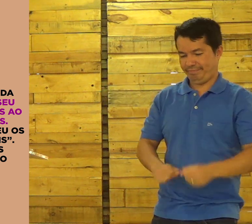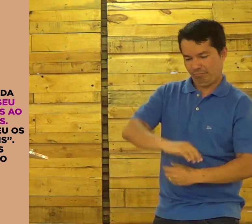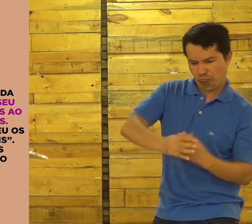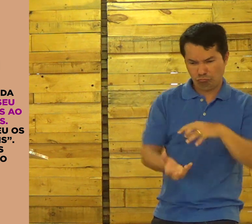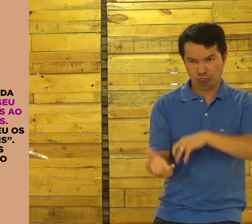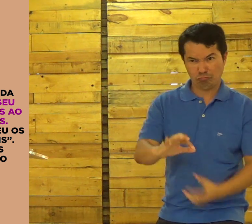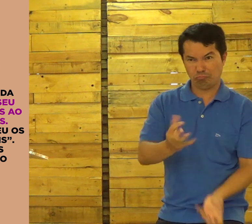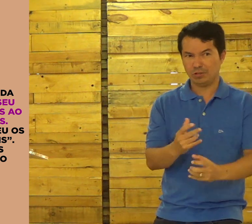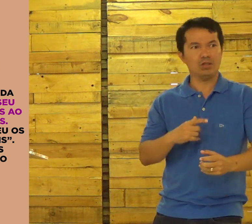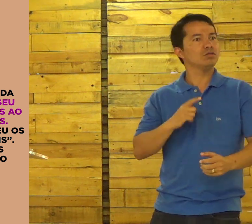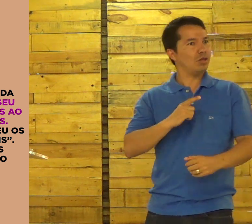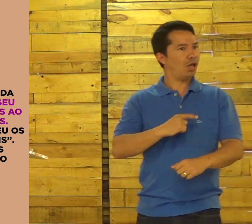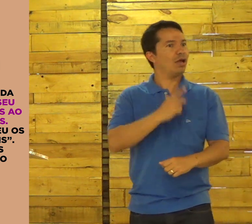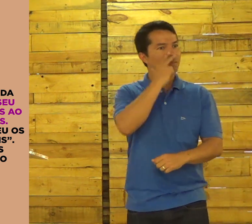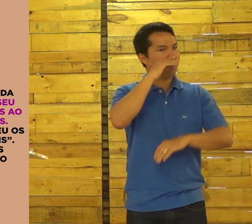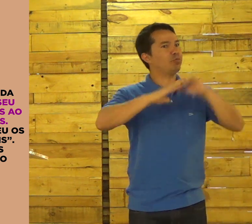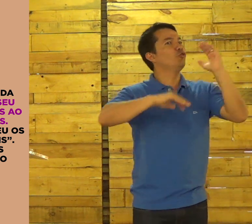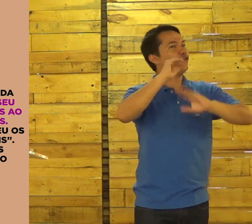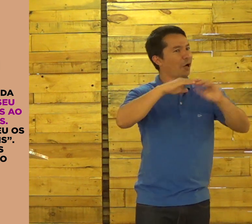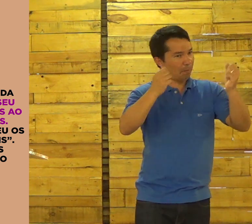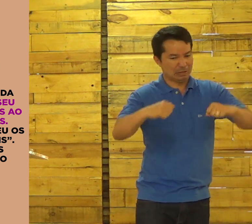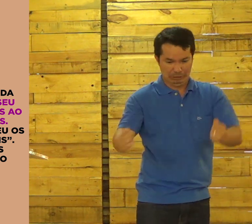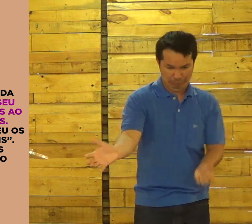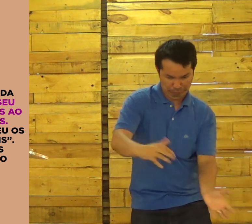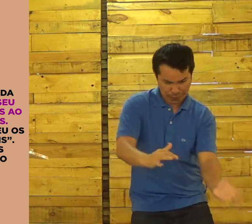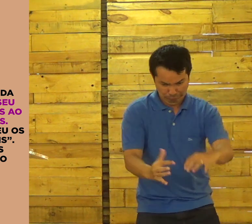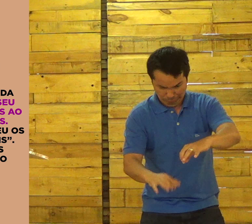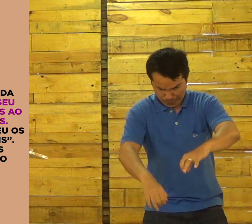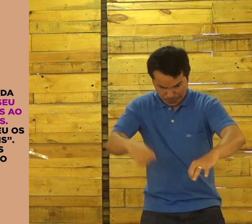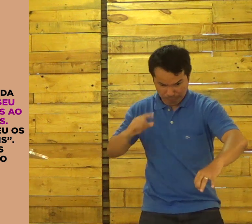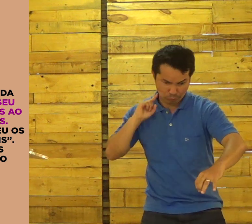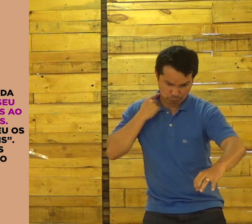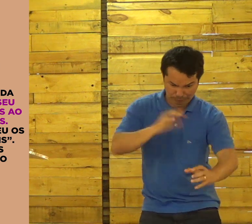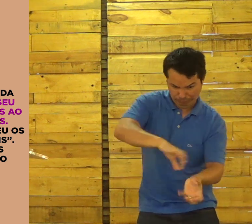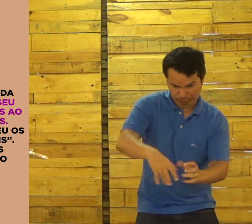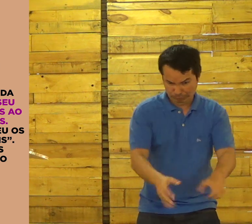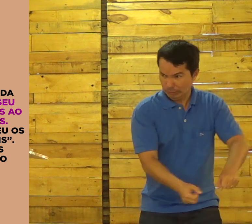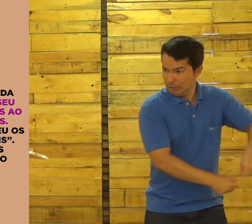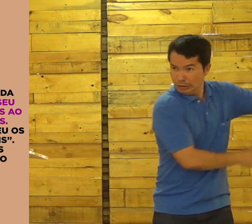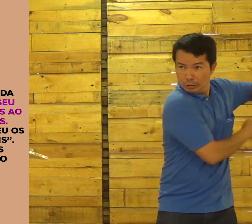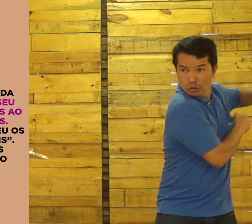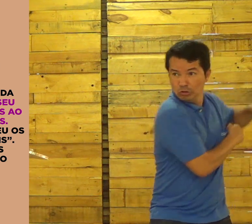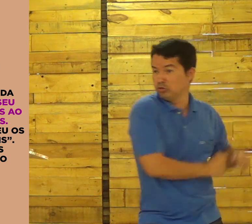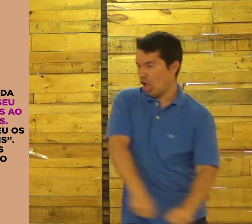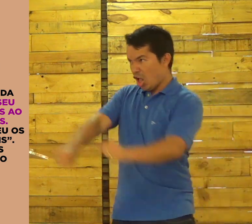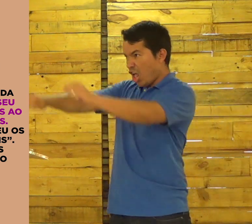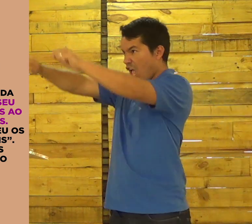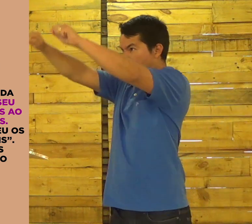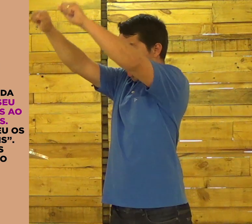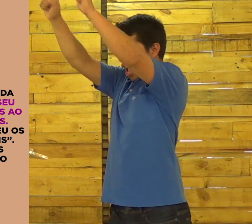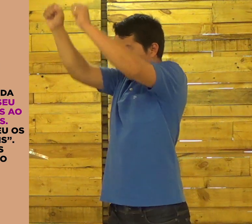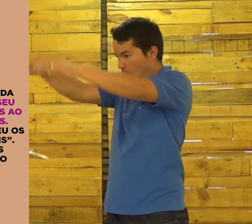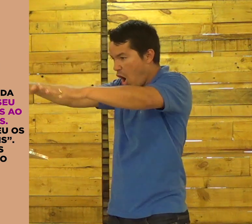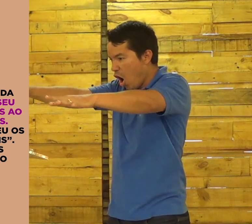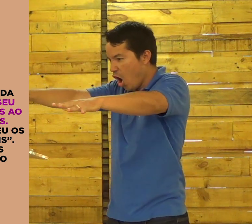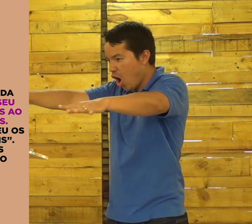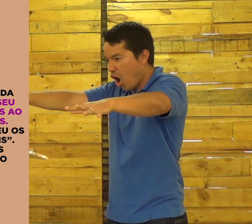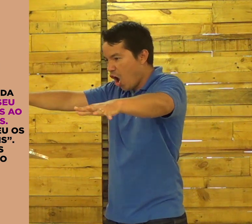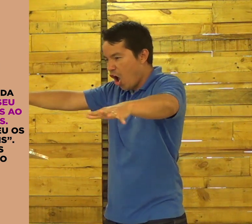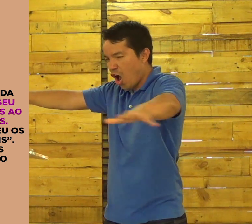Novamente lançavam, ajeitavam, porque, né, precisa ali de um trabalho todo profissional para alcançar aquela rede.